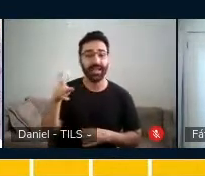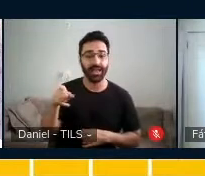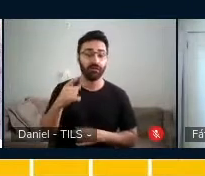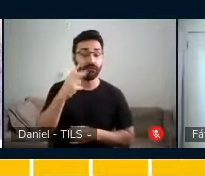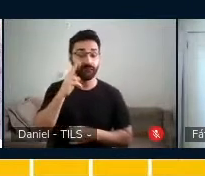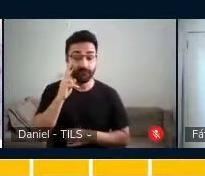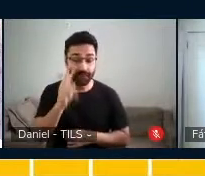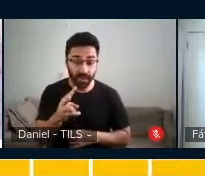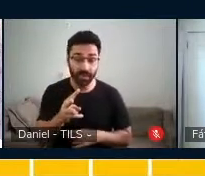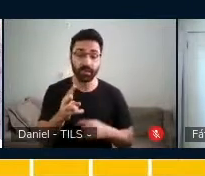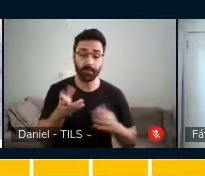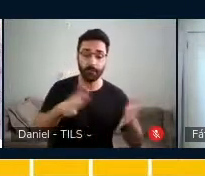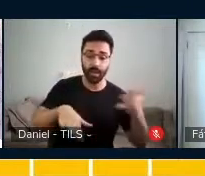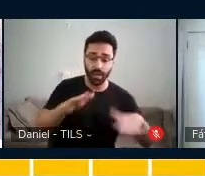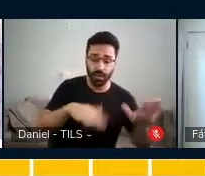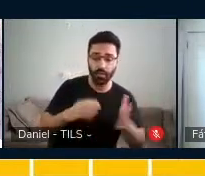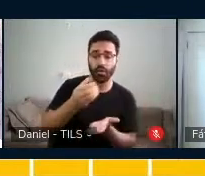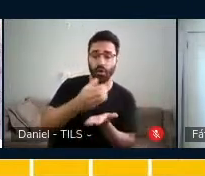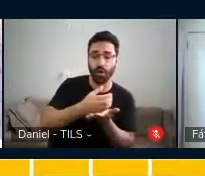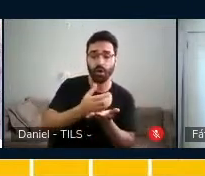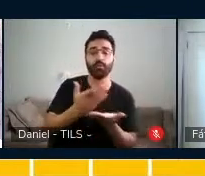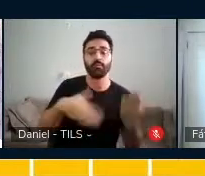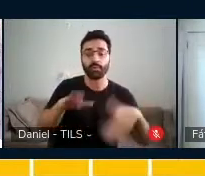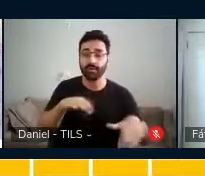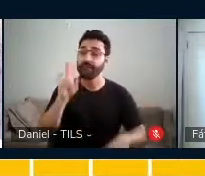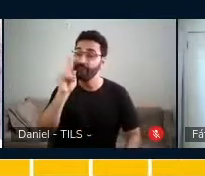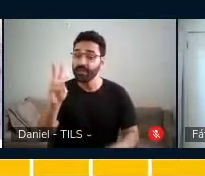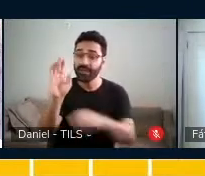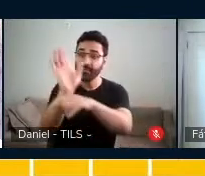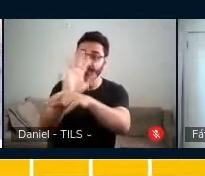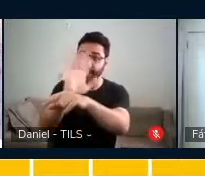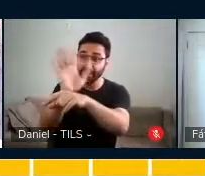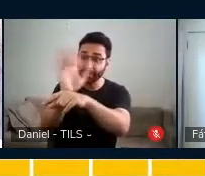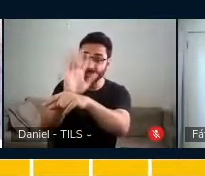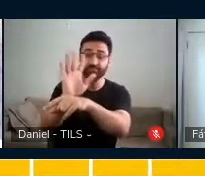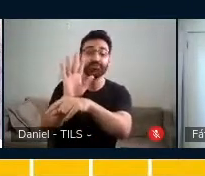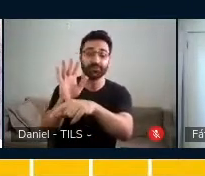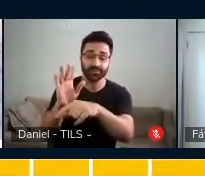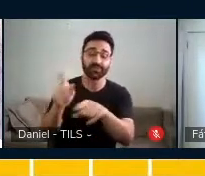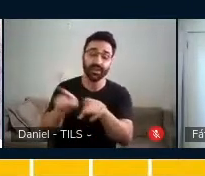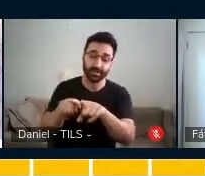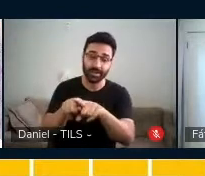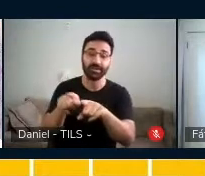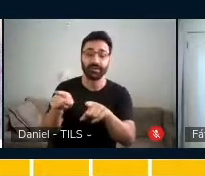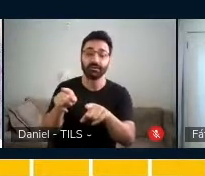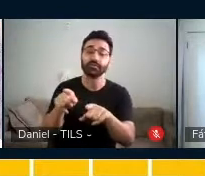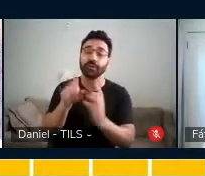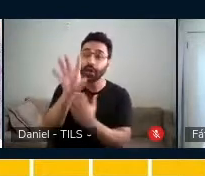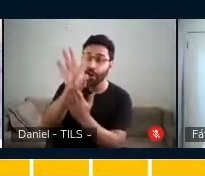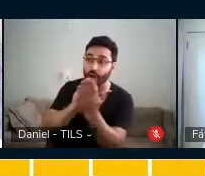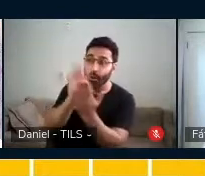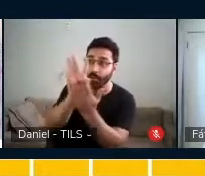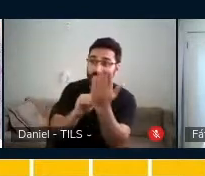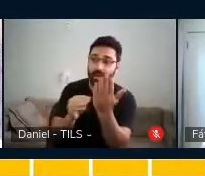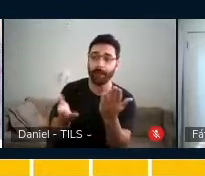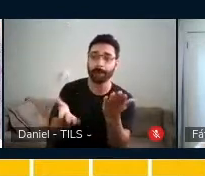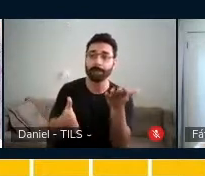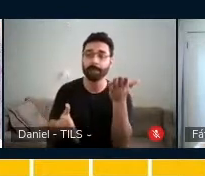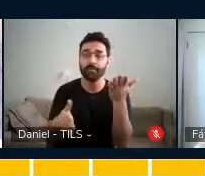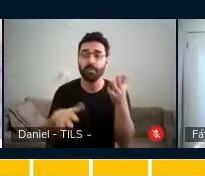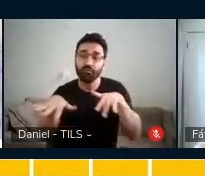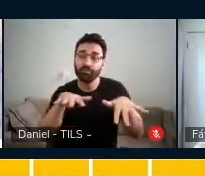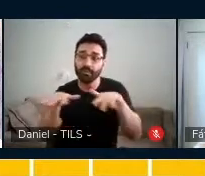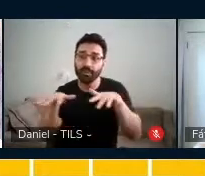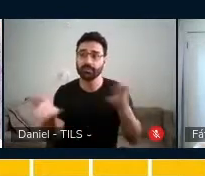copo, que assistisse o vídeo do coxong, que ela imitasse os movimentos envolvidos